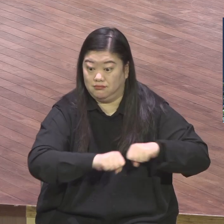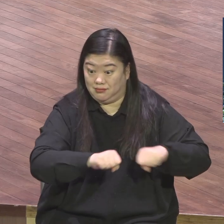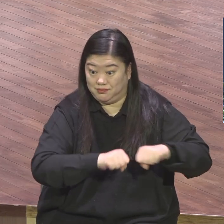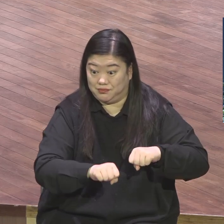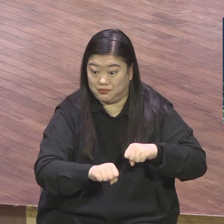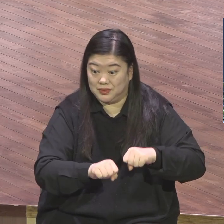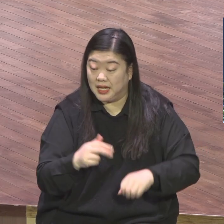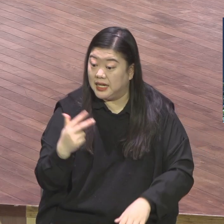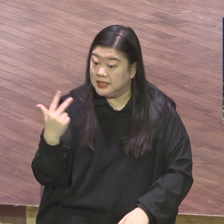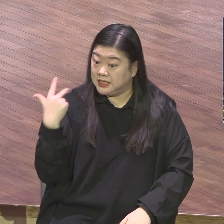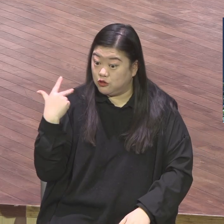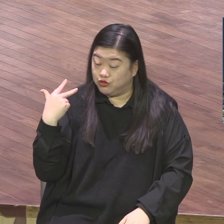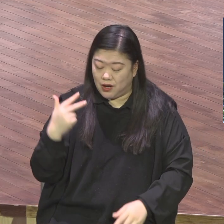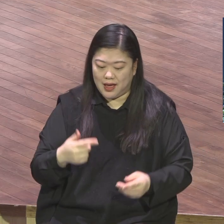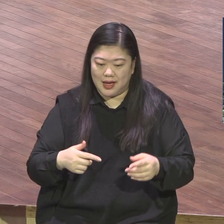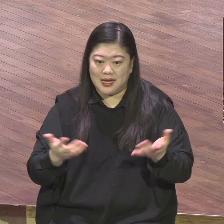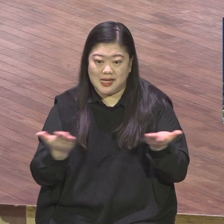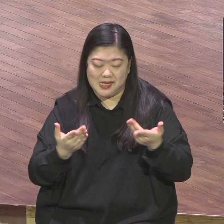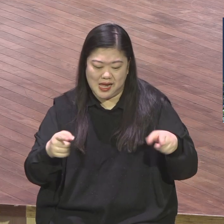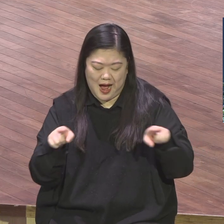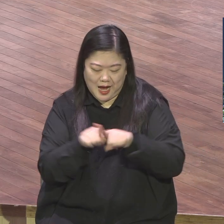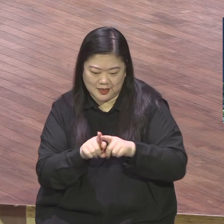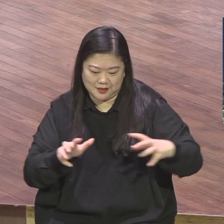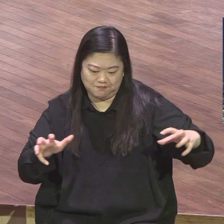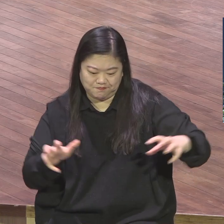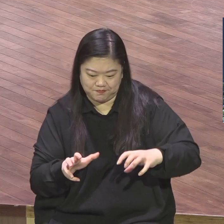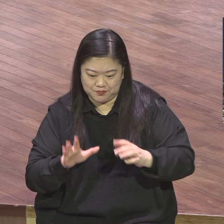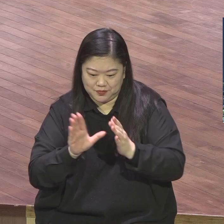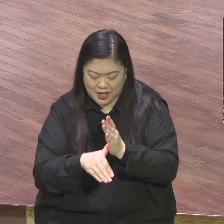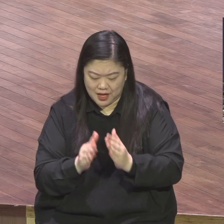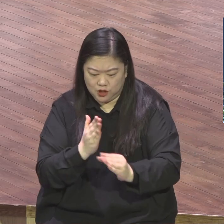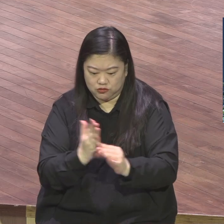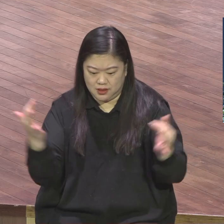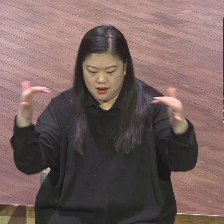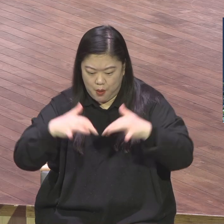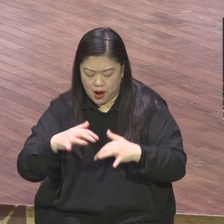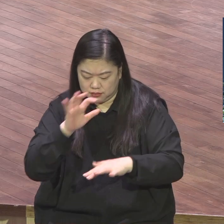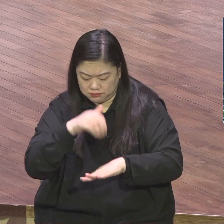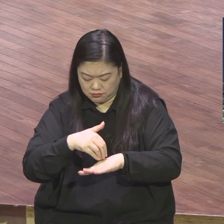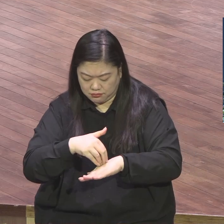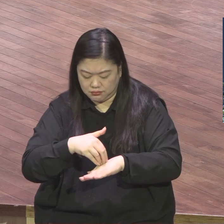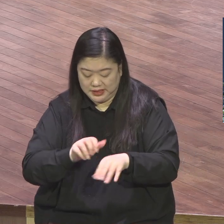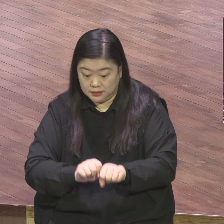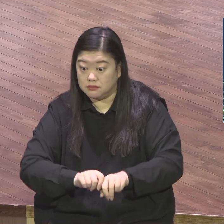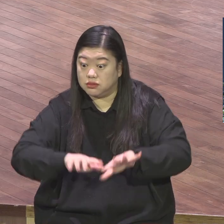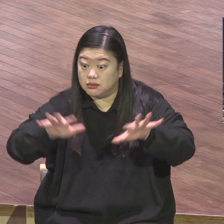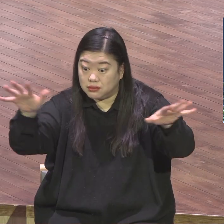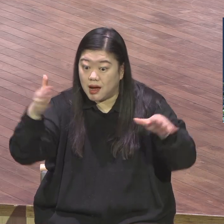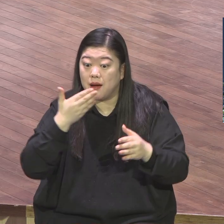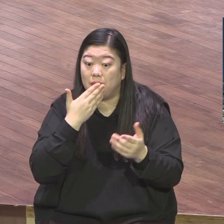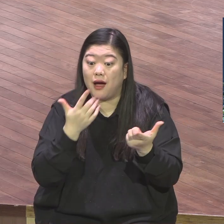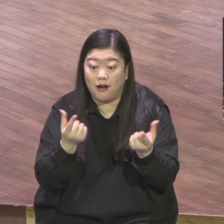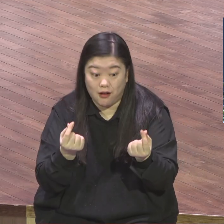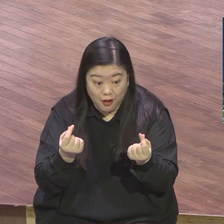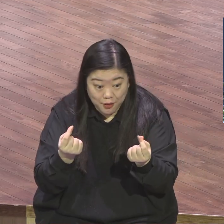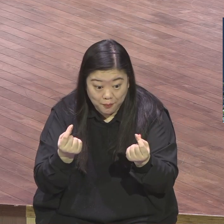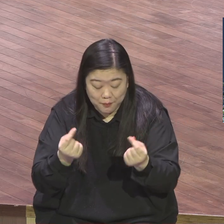라고 말씀을 강조했습니다. 바울은 오늘 본문 통해서 성경적 복음적인 이 기쁨은 바로